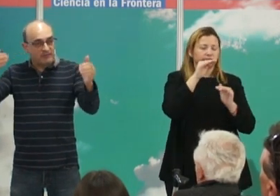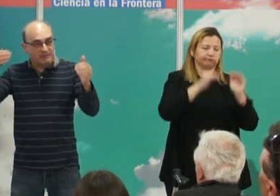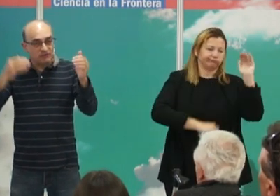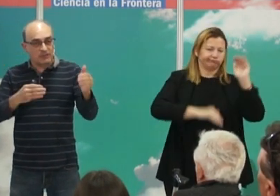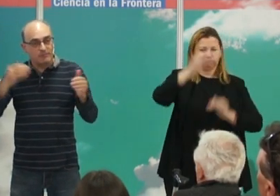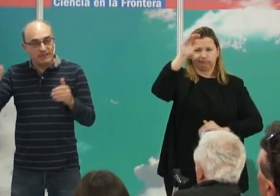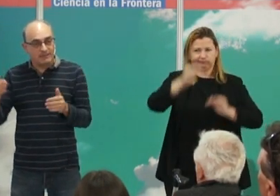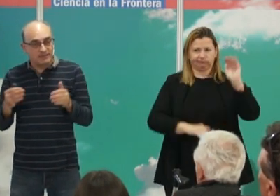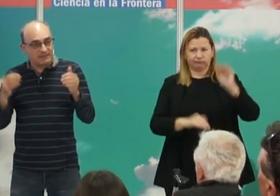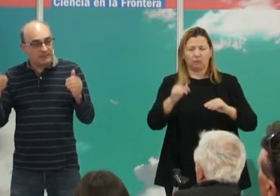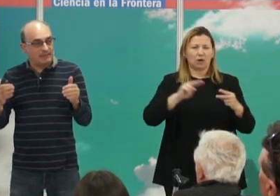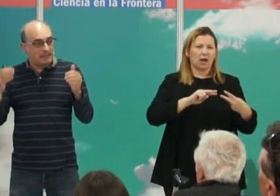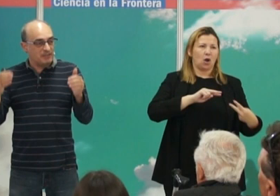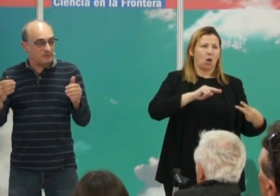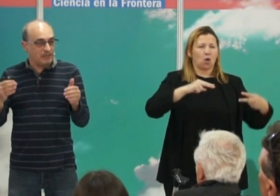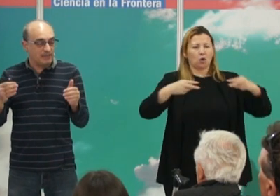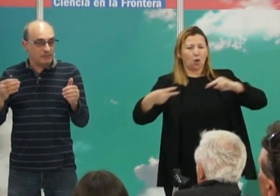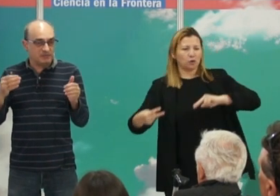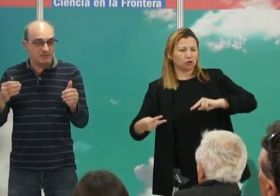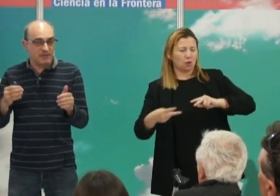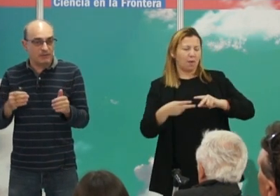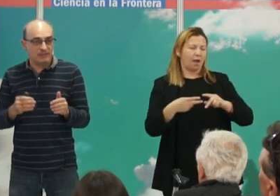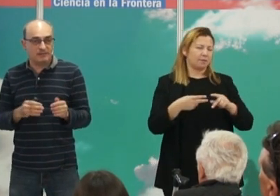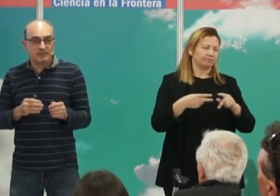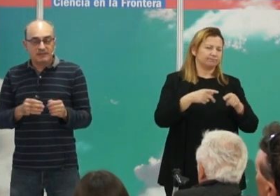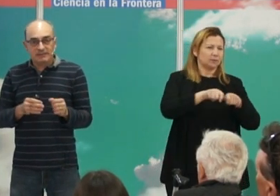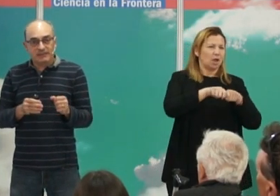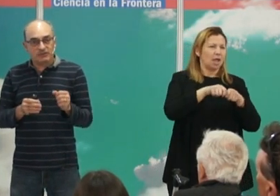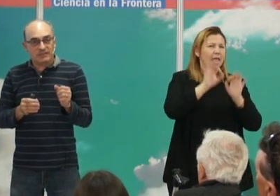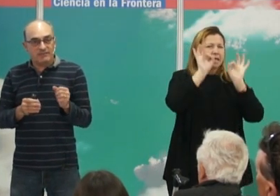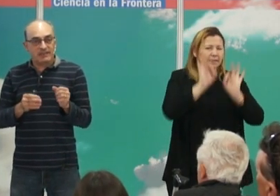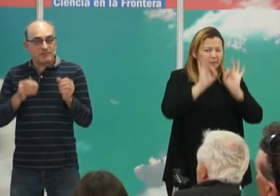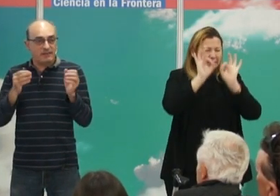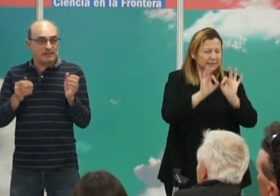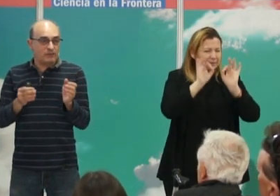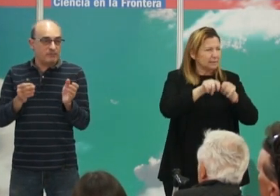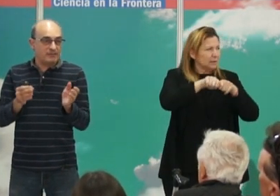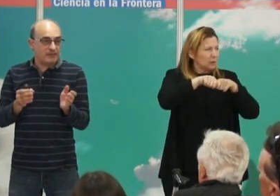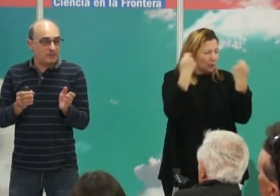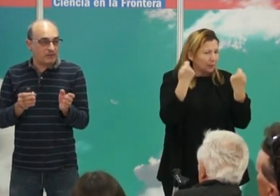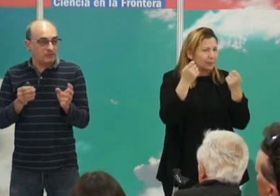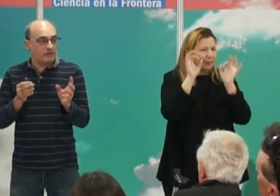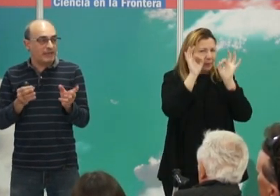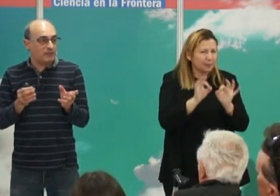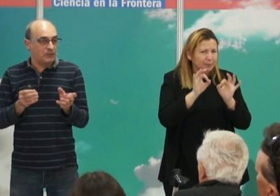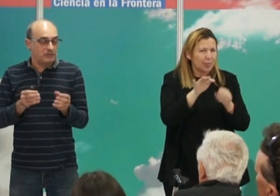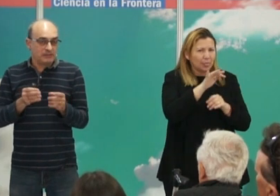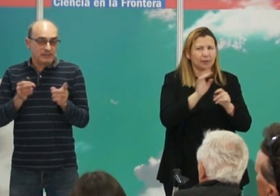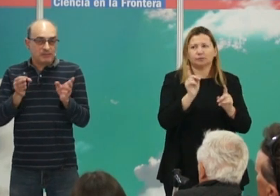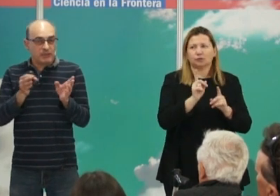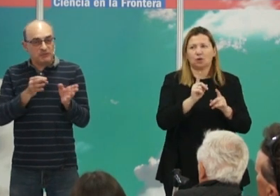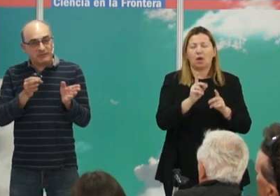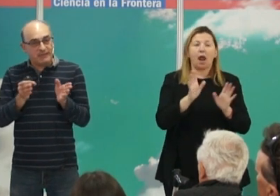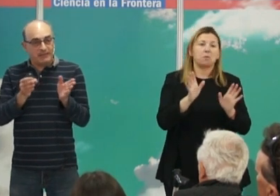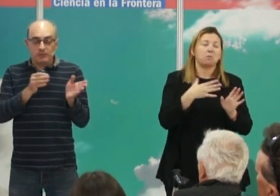cromosomas no se rompen exactamente por las mismas zonas y eso significa que en vez de tener un 25% de cada abuelo,